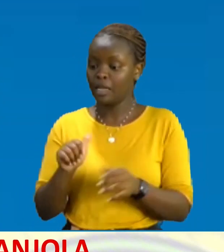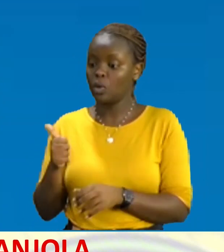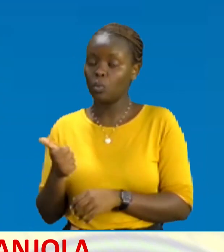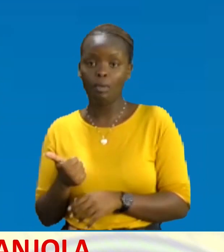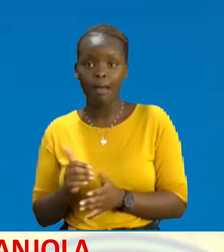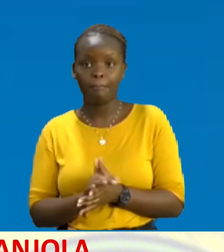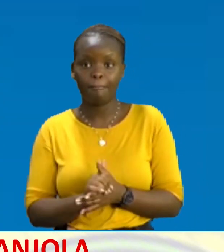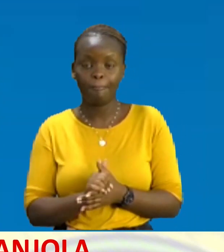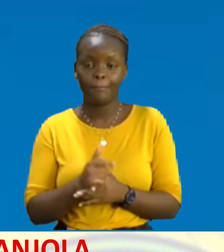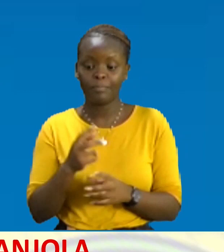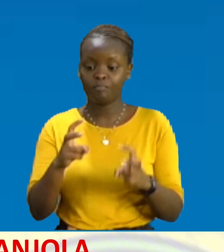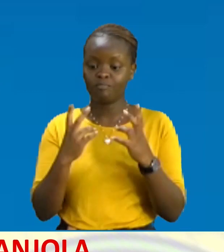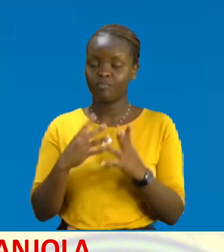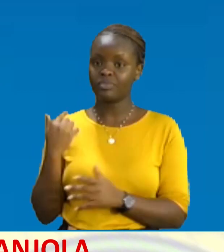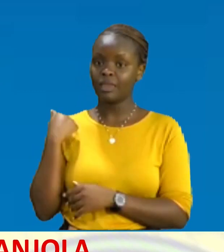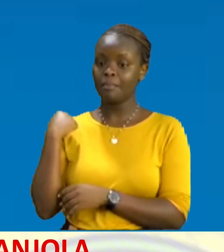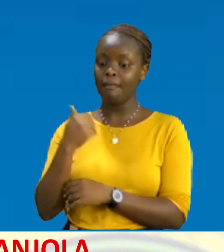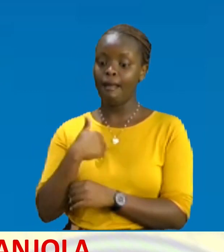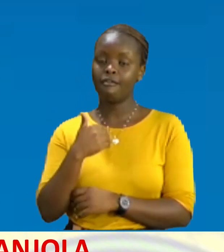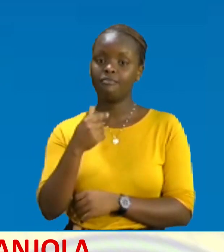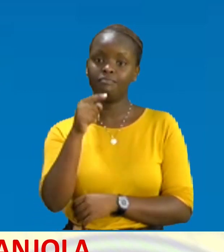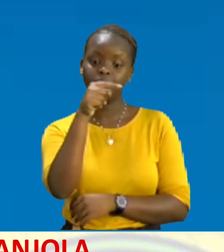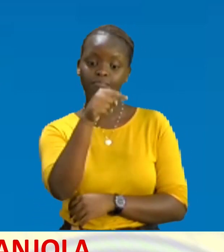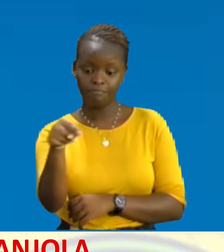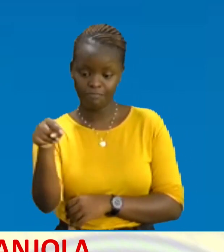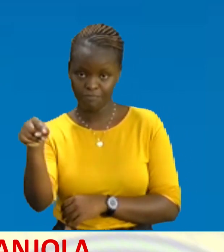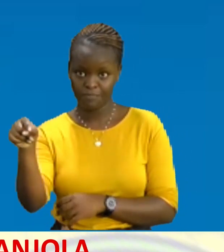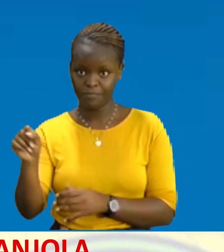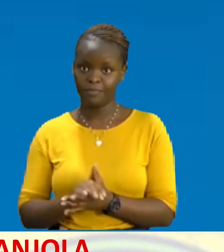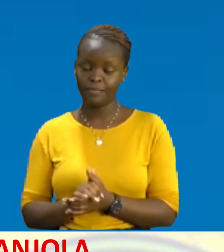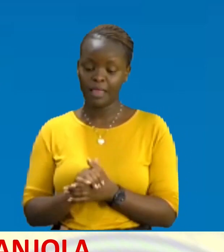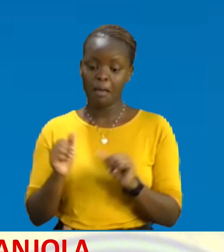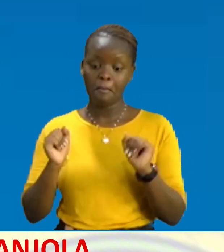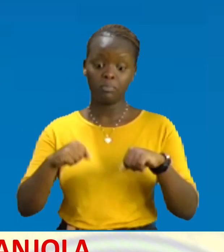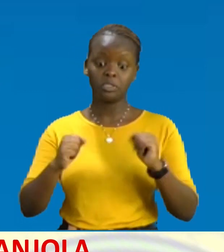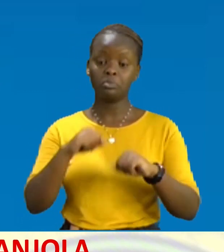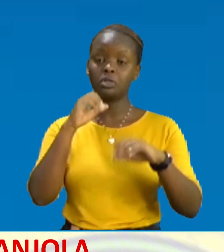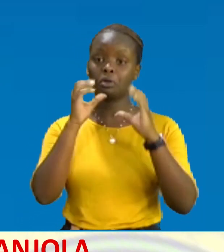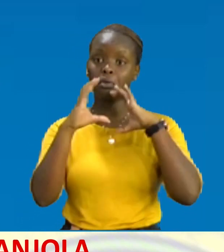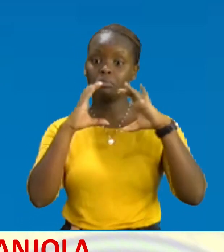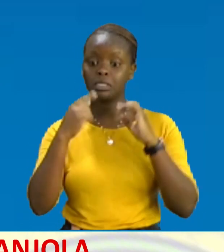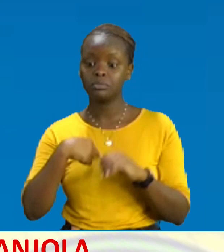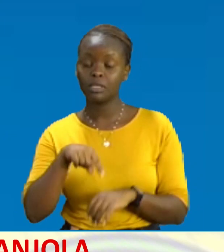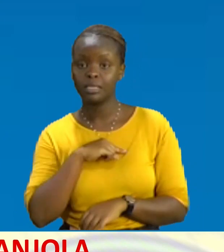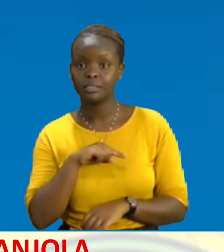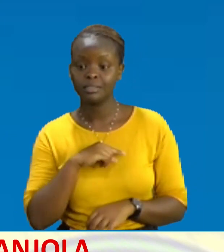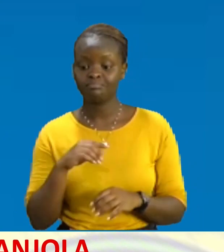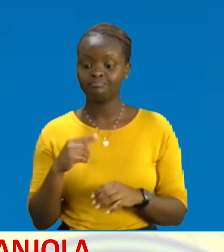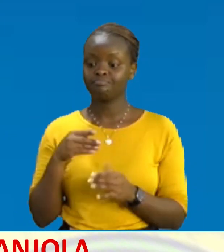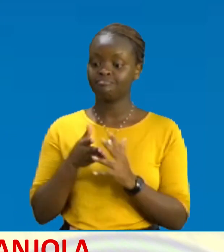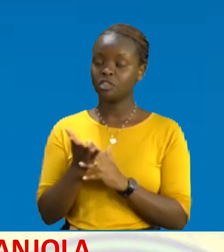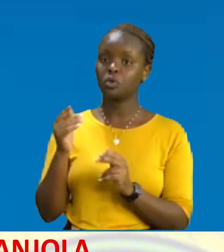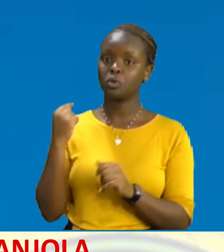Mpenzi Mtazamaji Nambazetu Zikuwapo Kwenye runinga Yako Ya televisheni Unaweza Ukazumza Nasi Kupitia Namba izo Unaweza